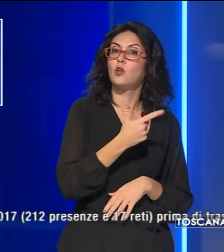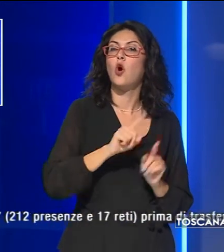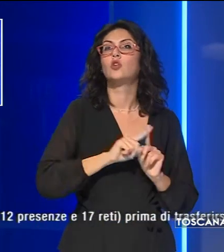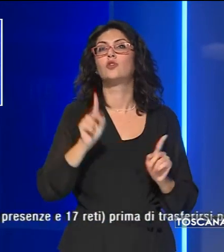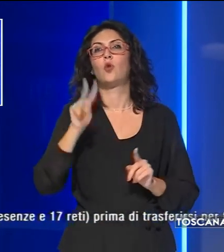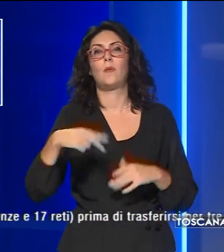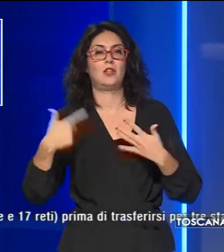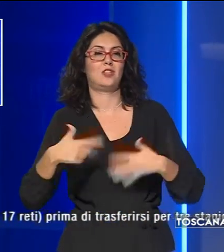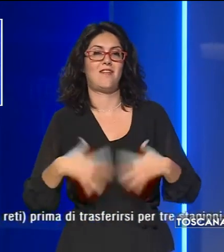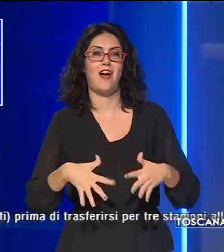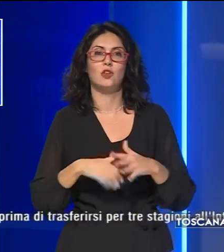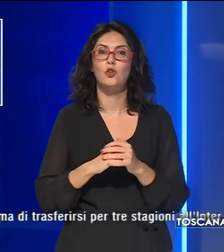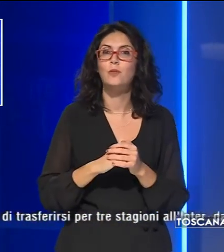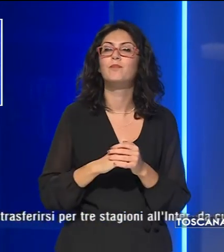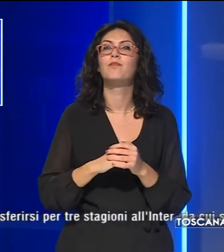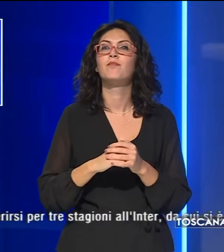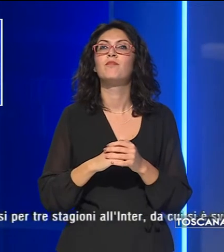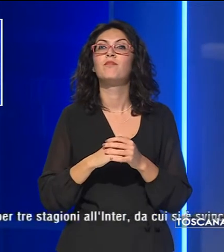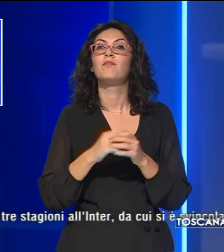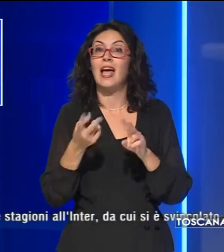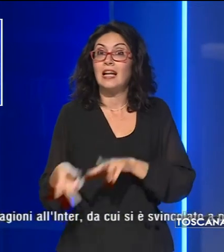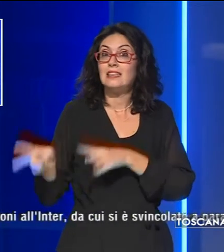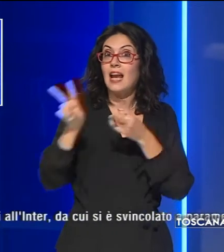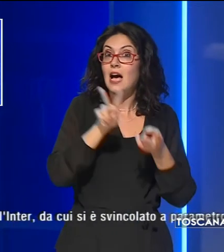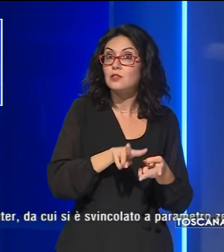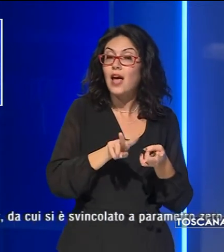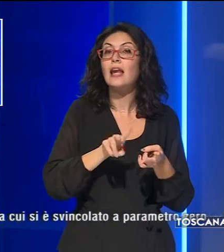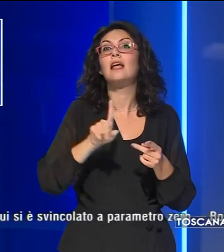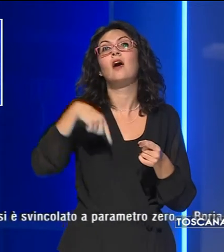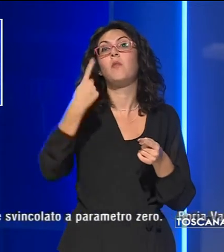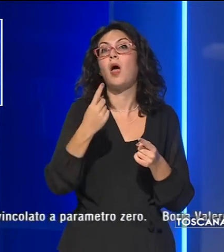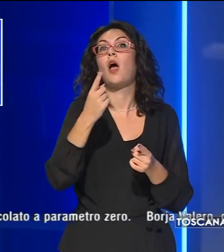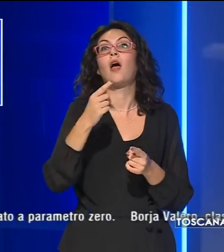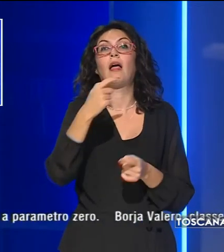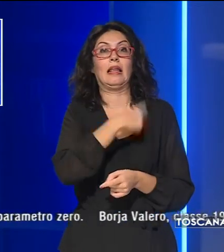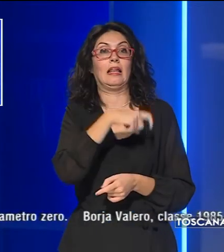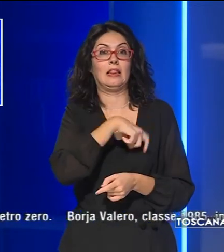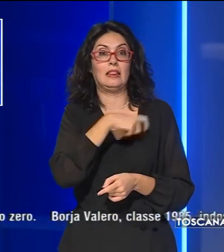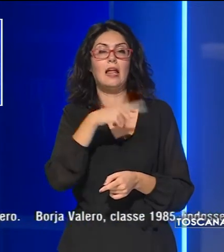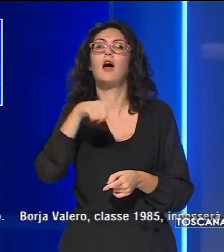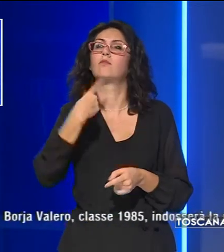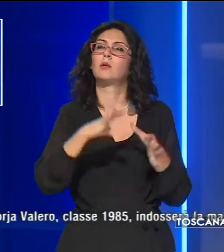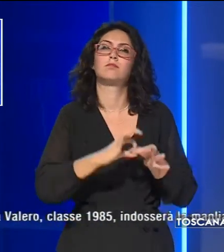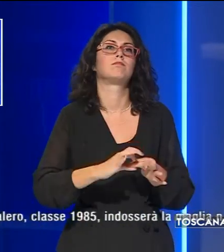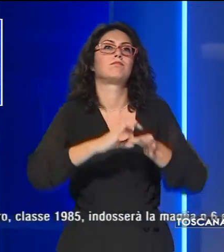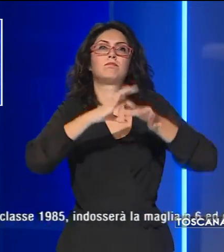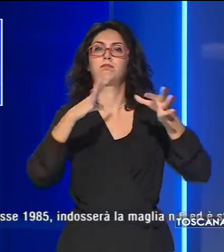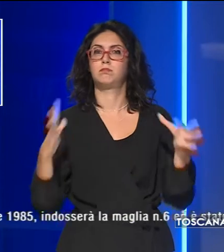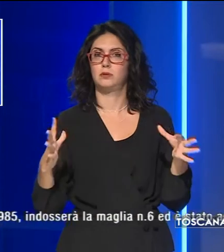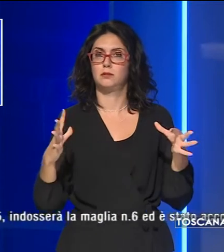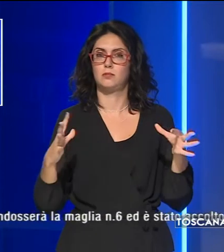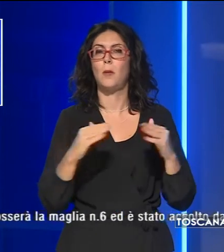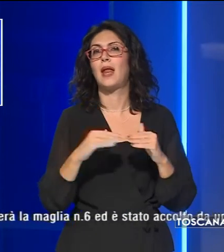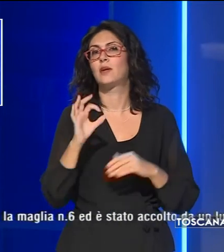2017 prima di trasferirsi per tre stagioni all'Inter da cui si è svincolato a parametro